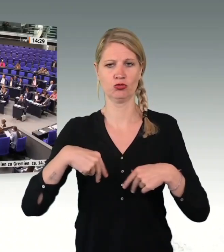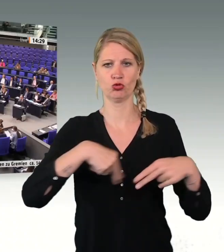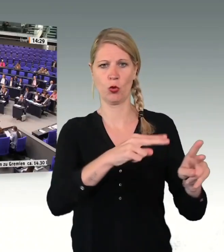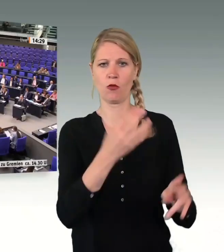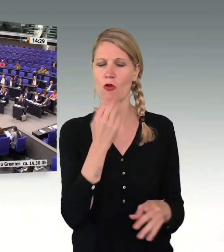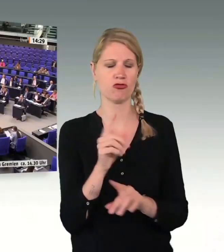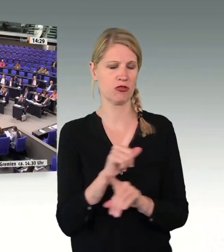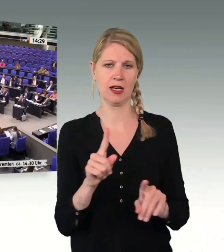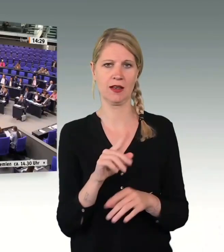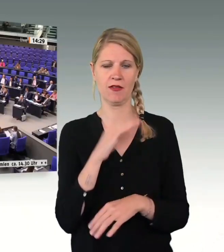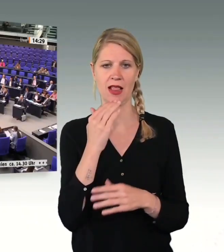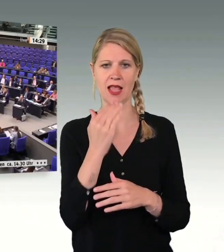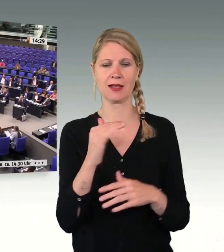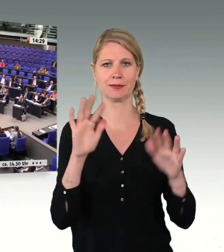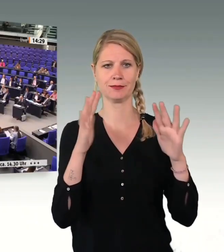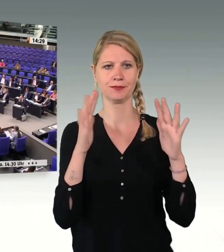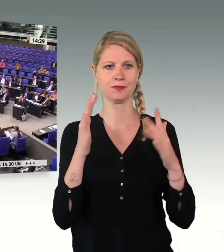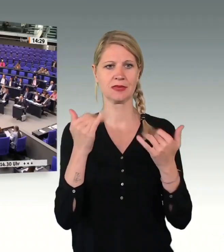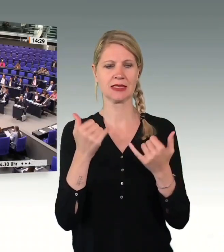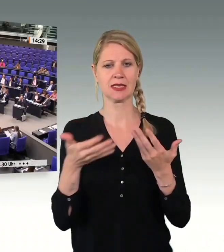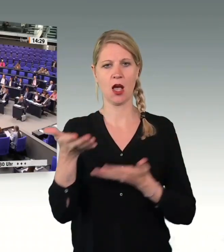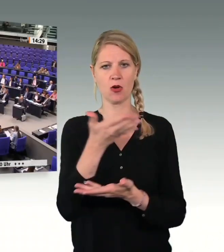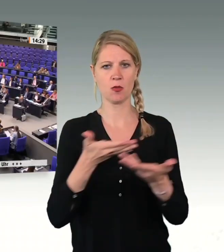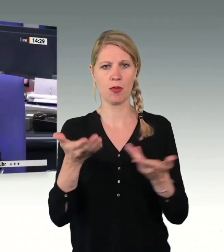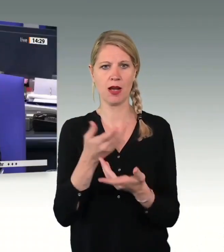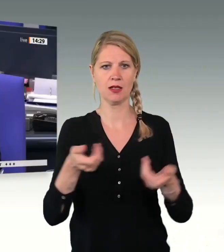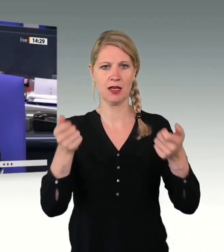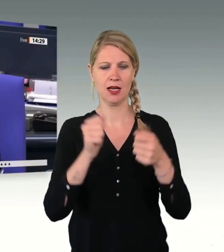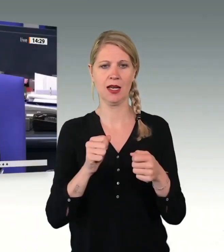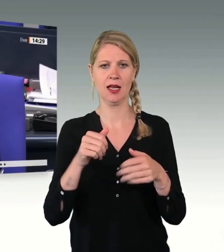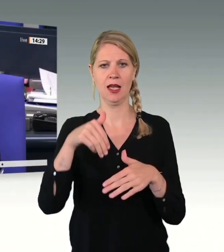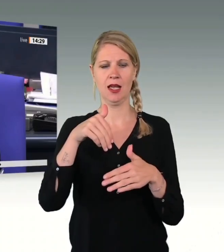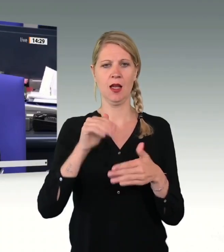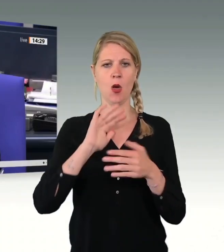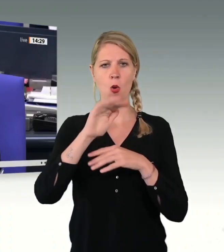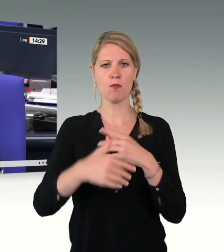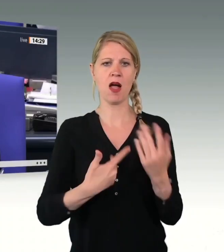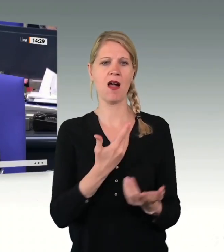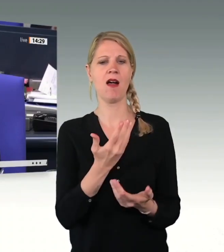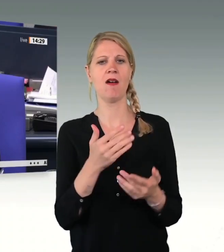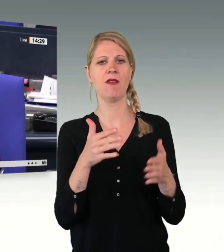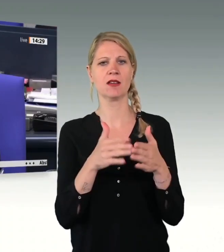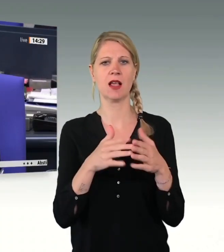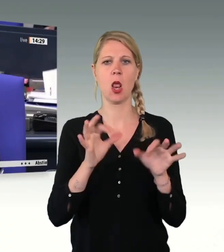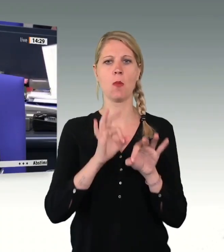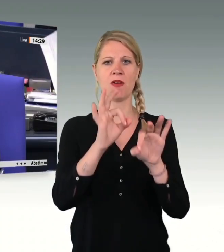Ich schließe die Aussprache. Interfraktionell wird Überweisung der Vorlage auf Drucksache 19